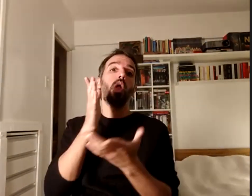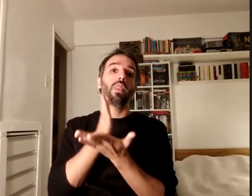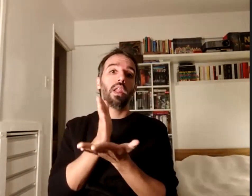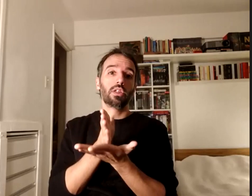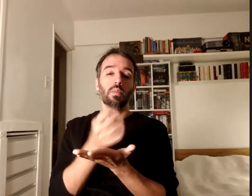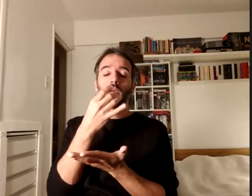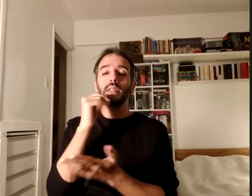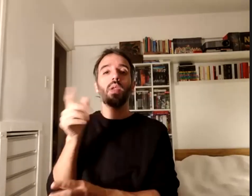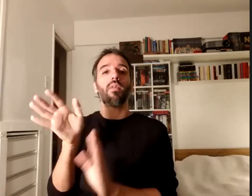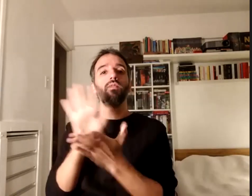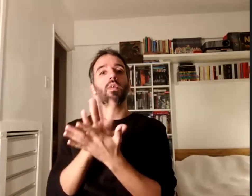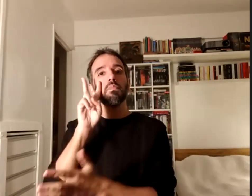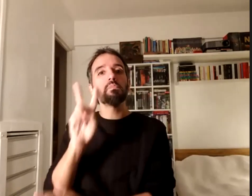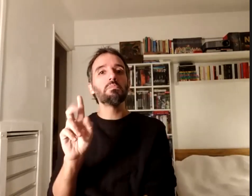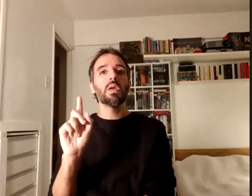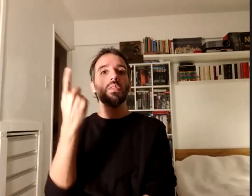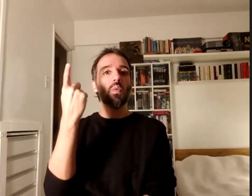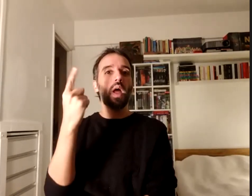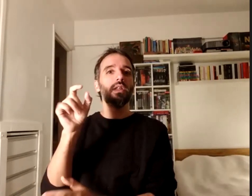y medicalizada de la discapacidad un poco se fue